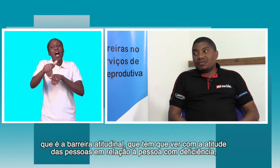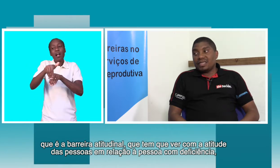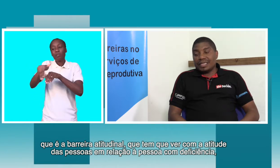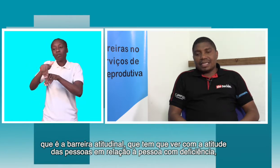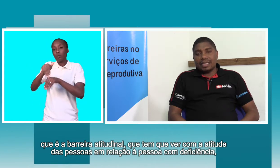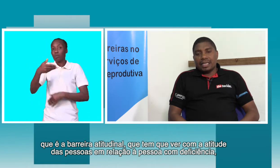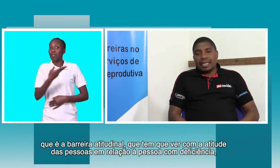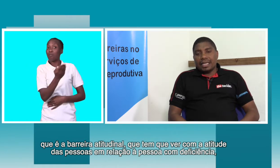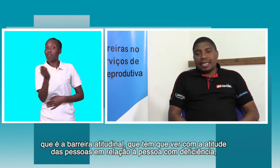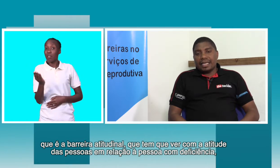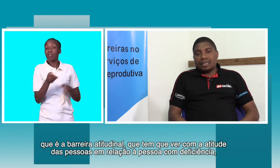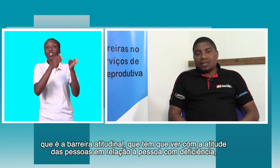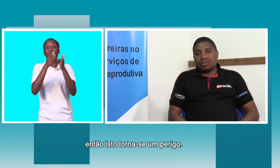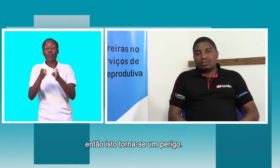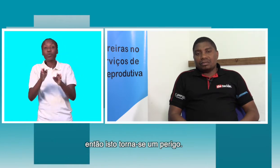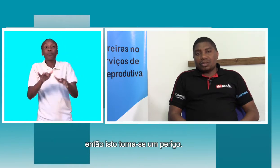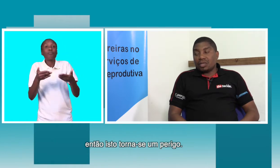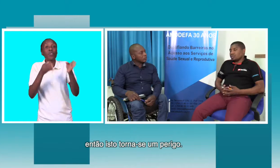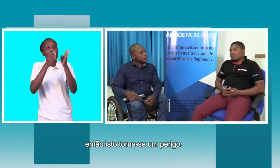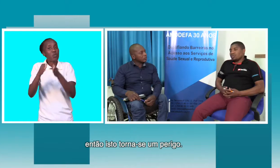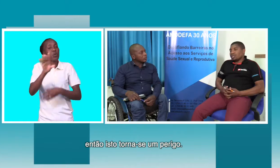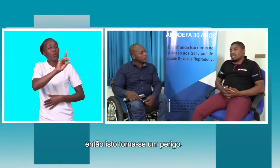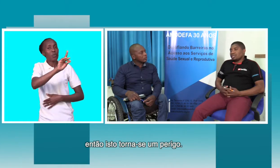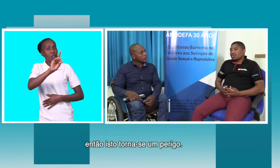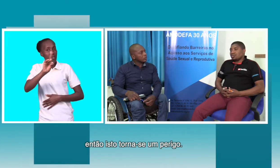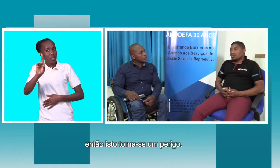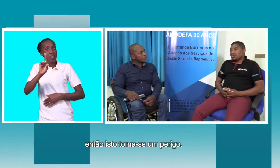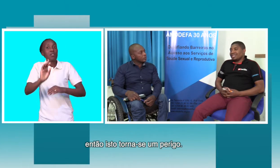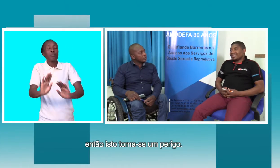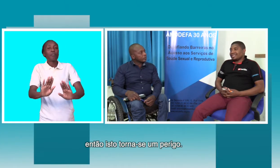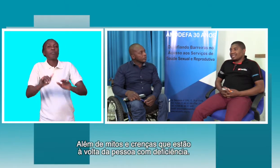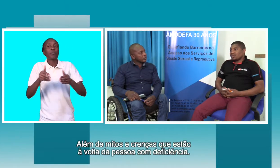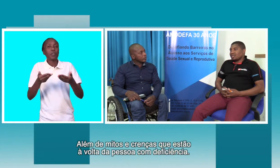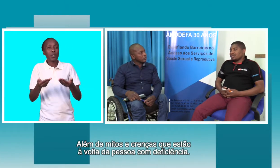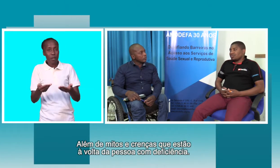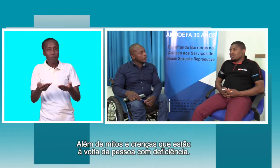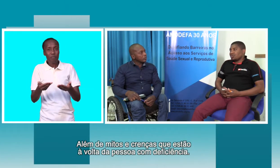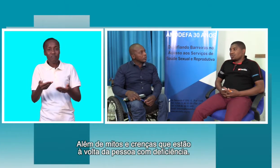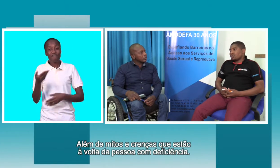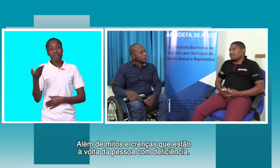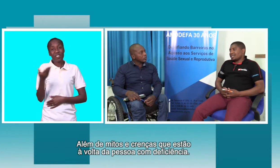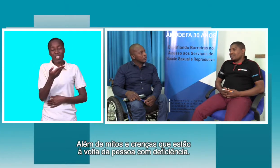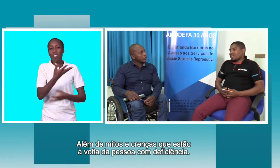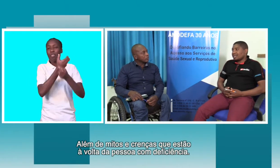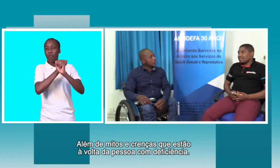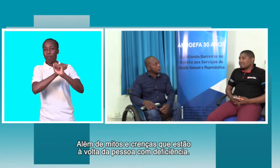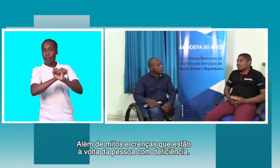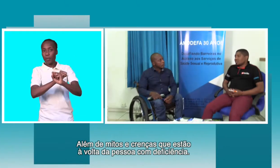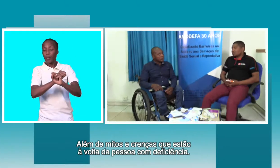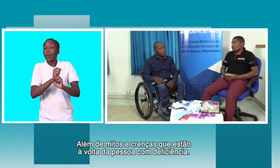deficiência, então torna-se isto um perigo. Para além de mitos e crenças que estão à volta da questão